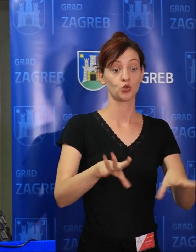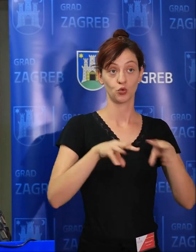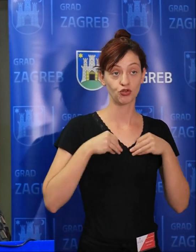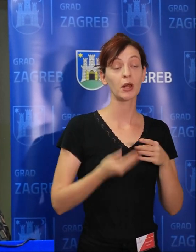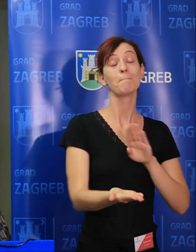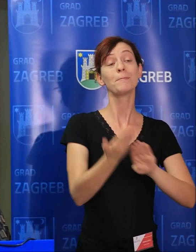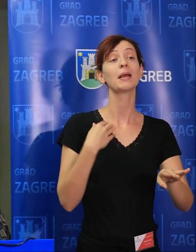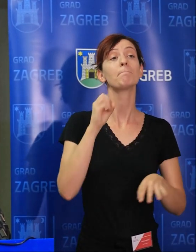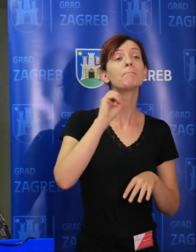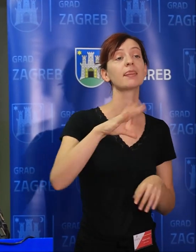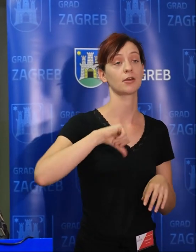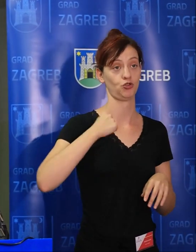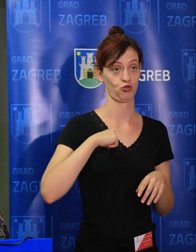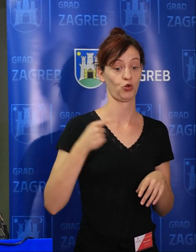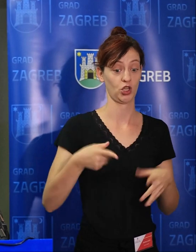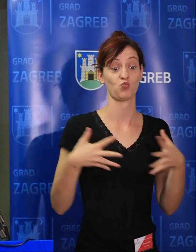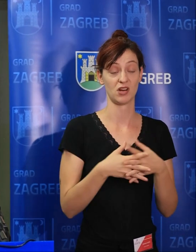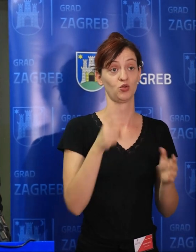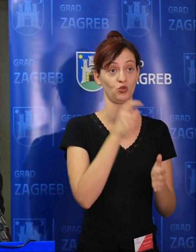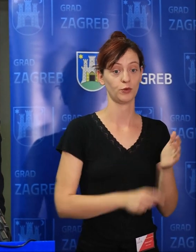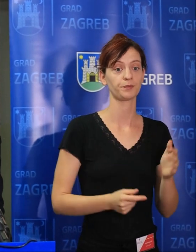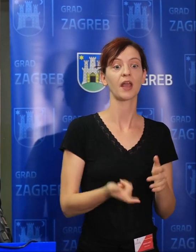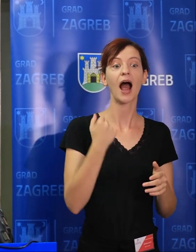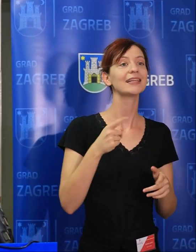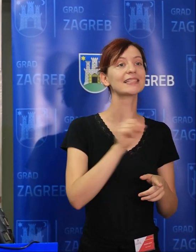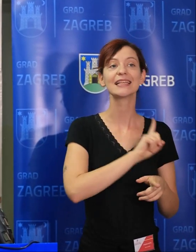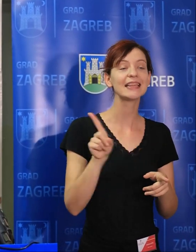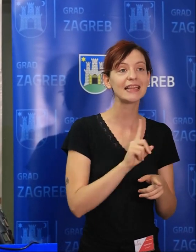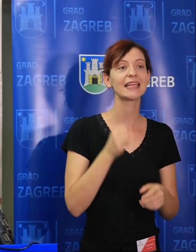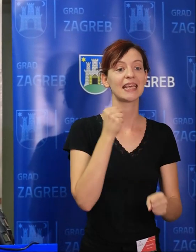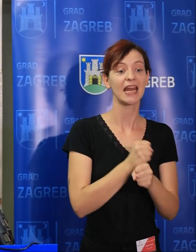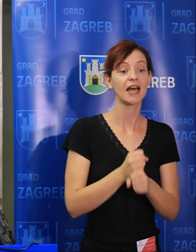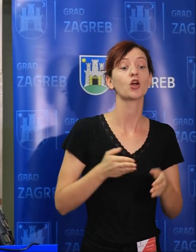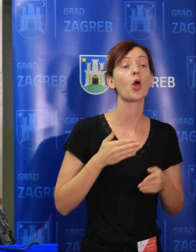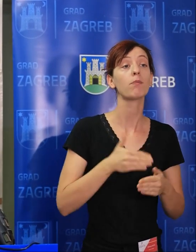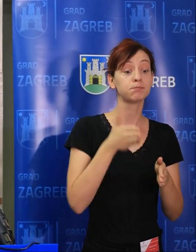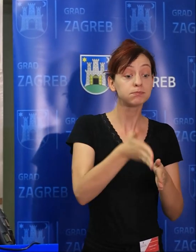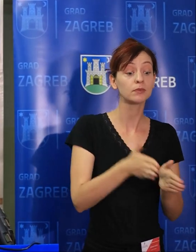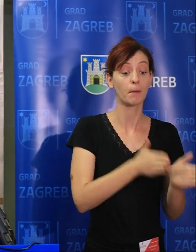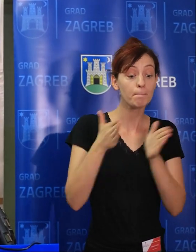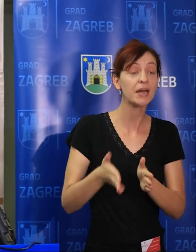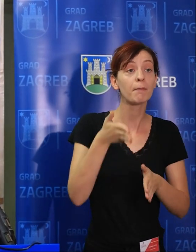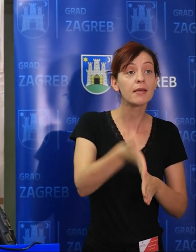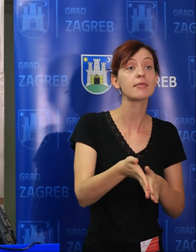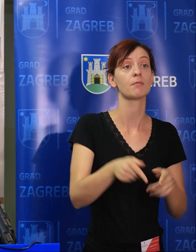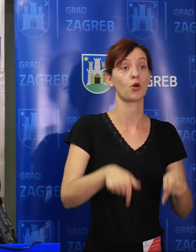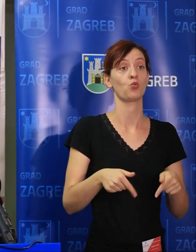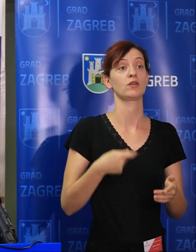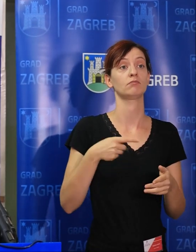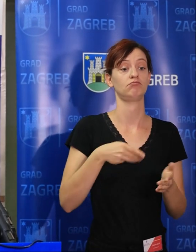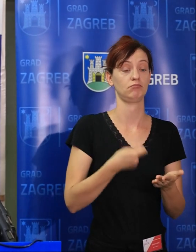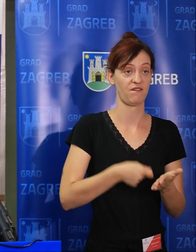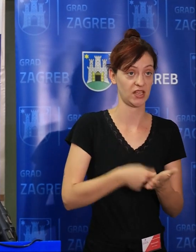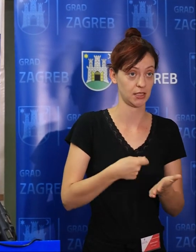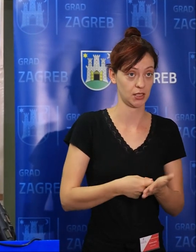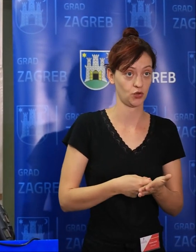strane Graske stupštine. Uglavnom, se po njima nije postupao od strane investitora. Postoje nekoliko iznika unutar ta